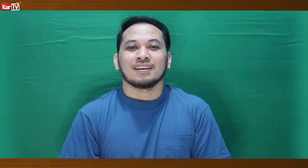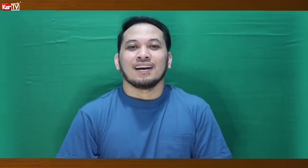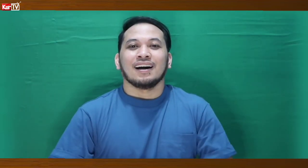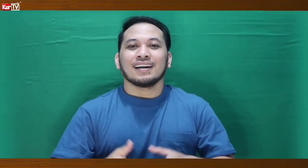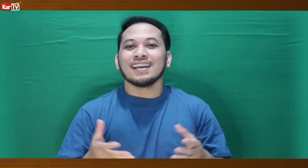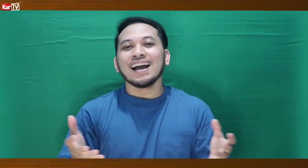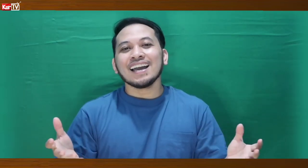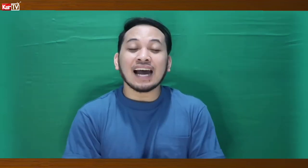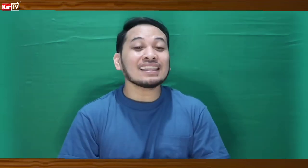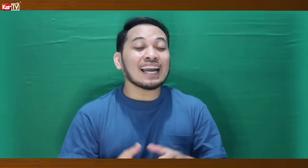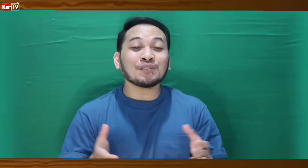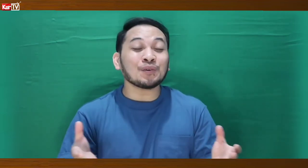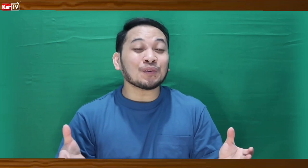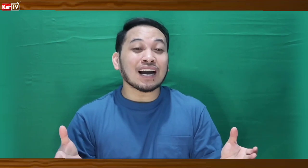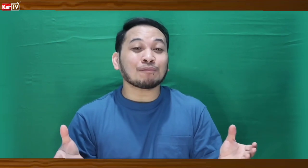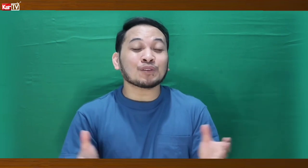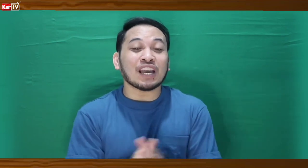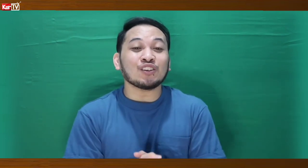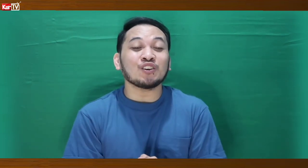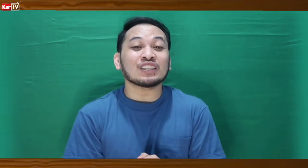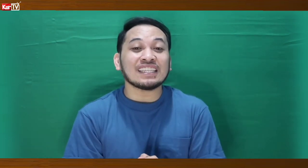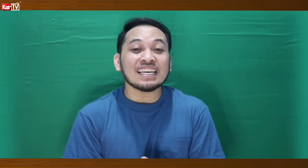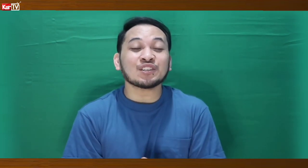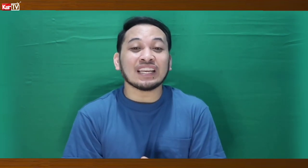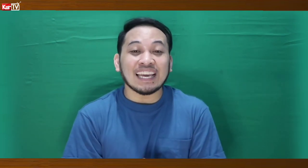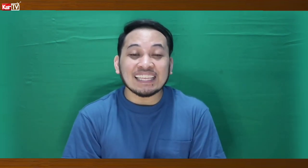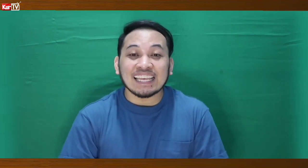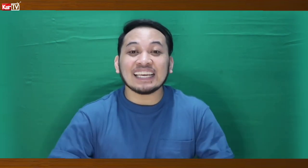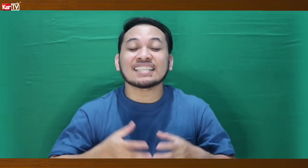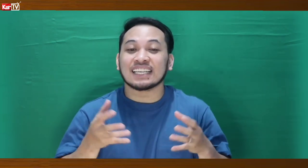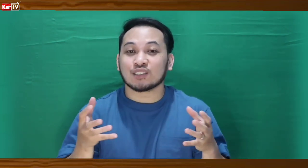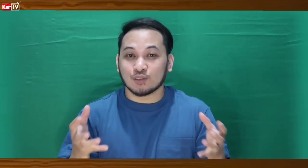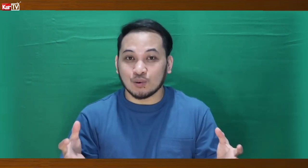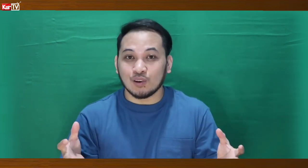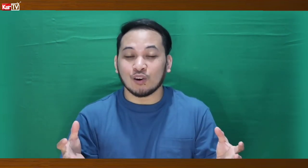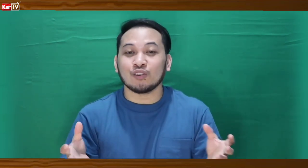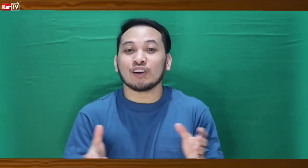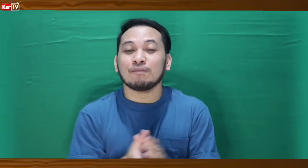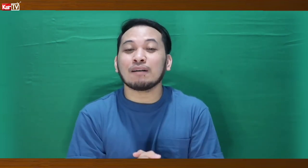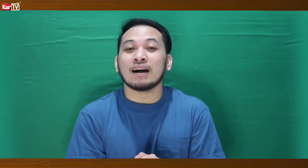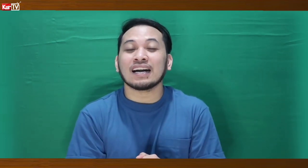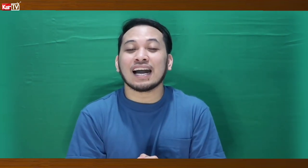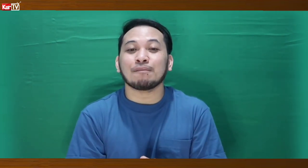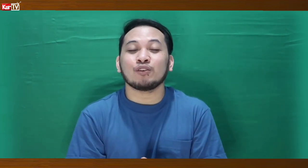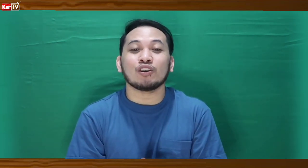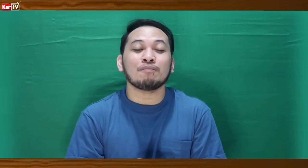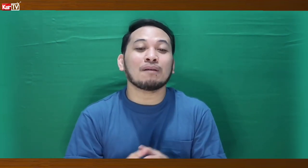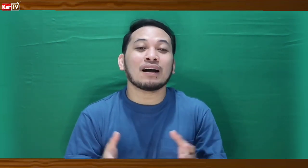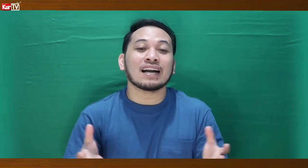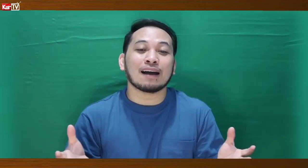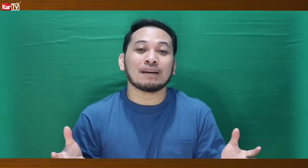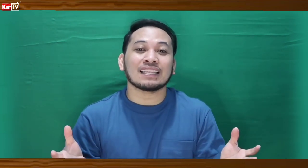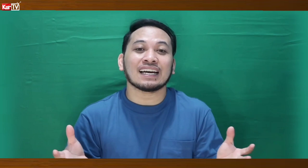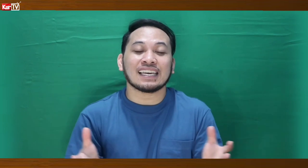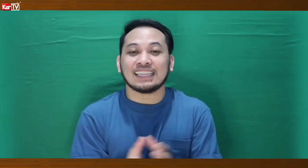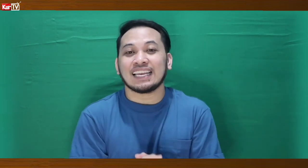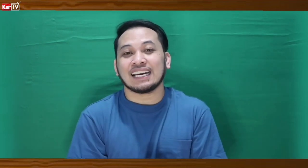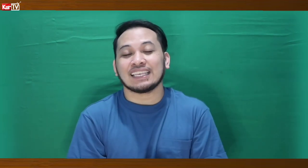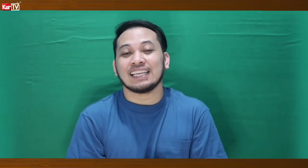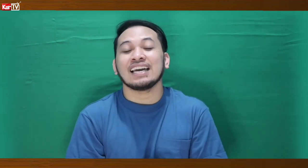Ayan At naituro ko na nga po sa inyo Yung things related Sa school O yung ibang mga gamit Na nakikita natin